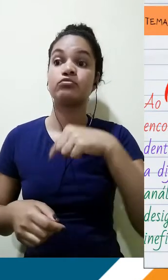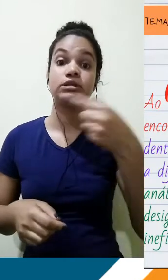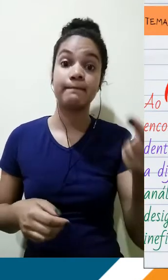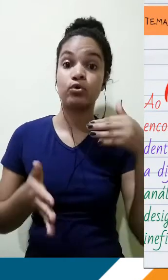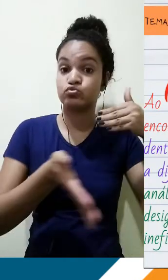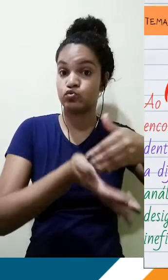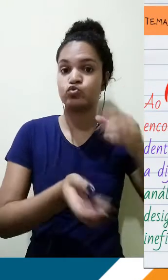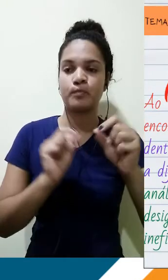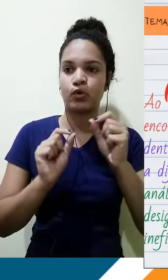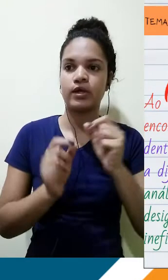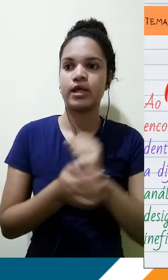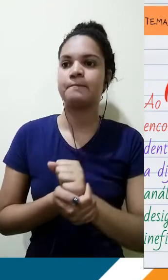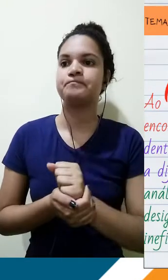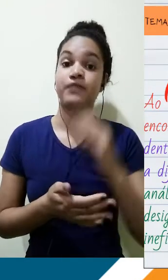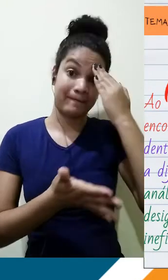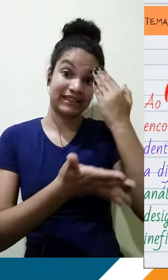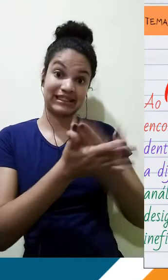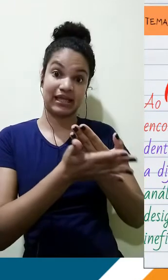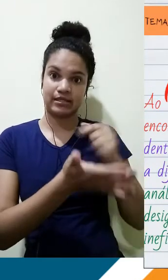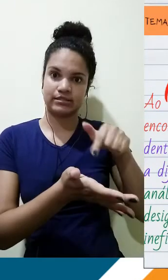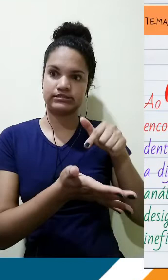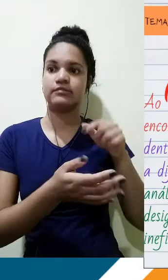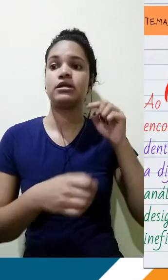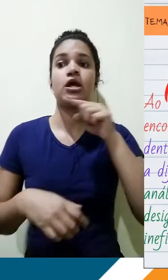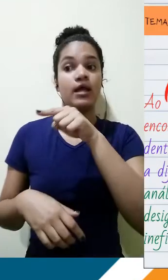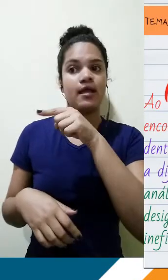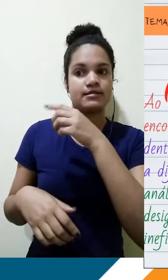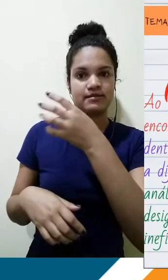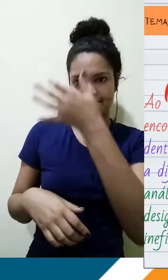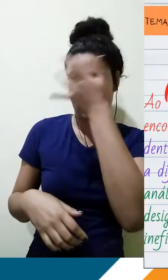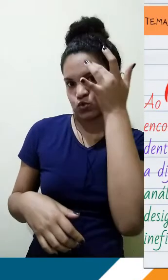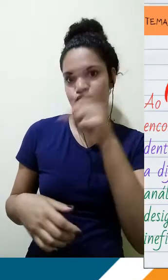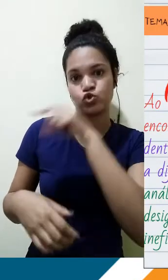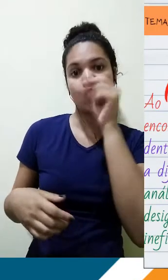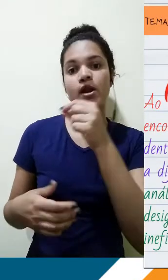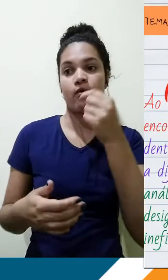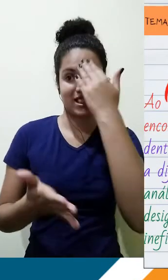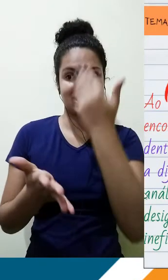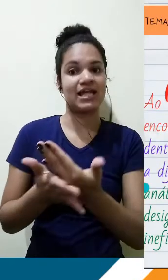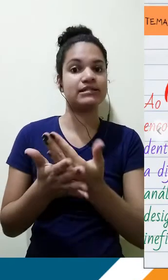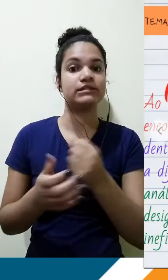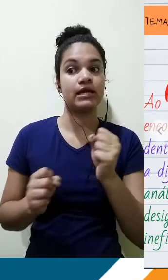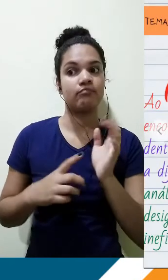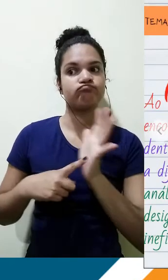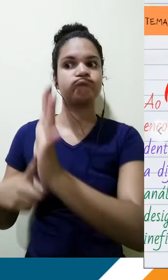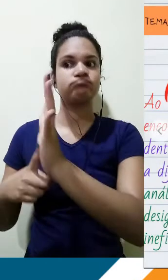optou por uma tese explícita, uma tese que vai vincular não só a desigualdade regional que ele aponta, mas também